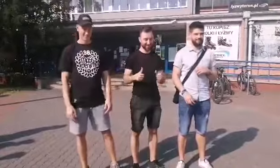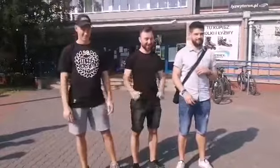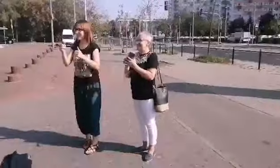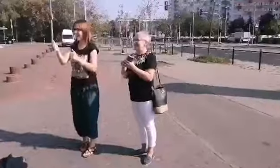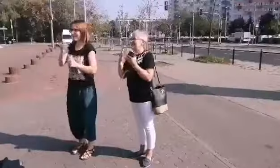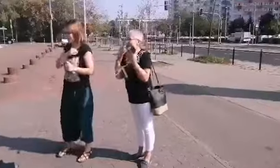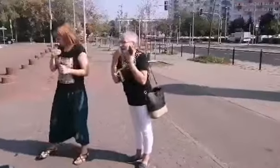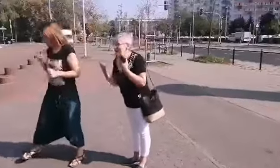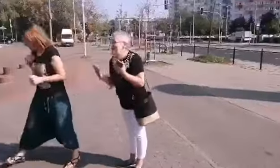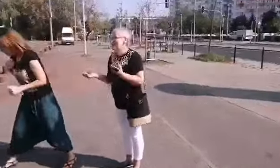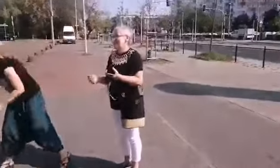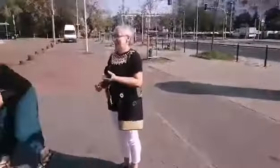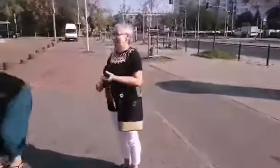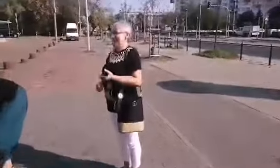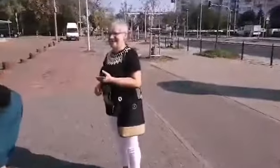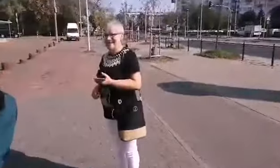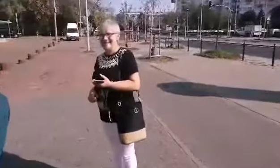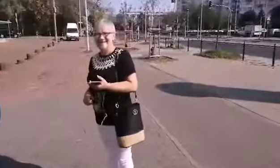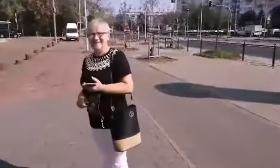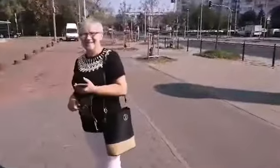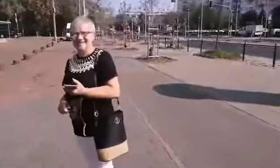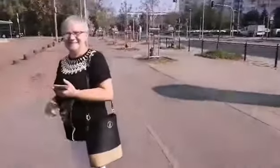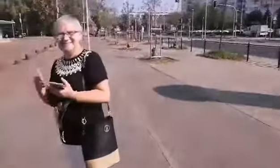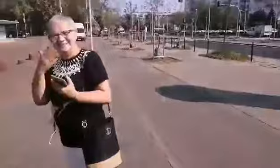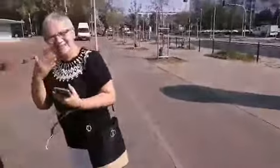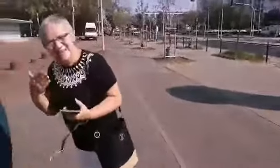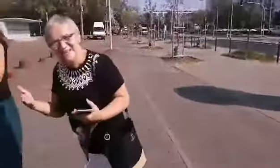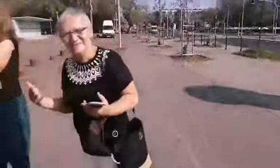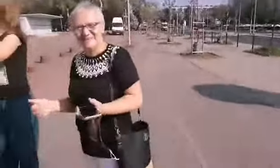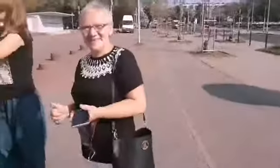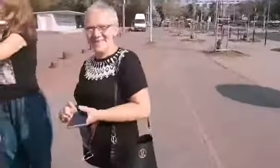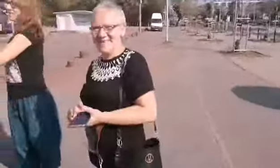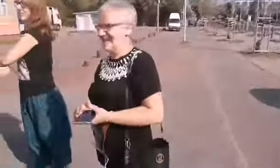Skowal Dzień Dziewczyny Dzień dobry! Dzień dobry!